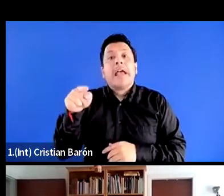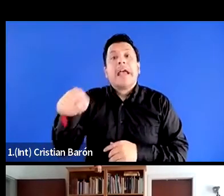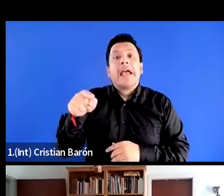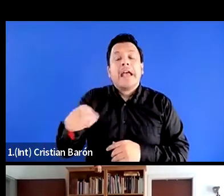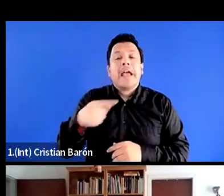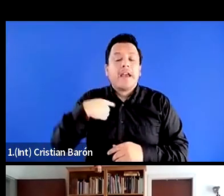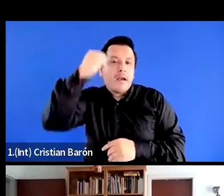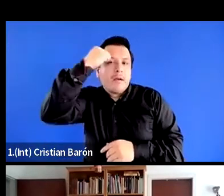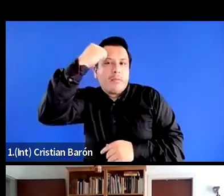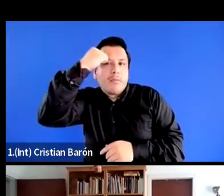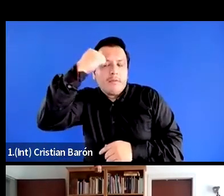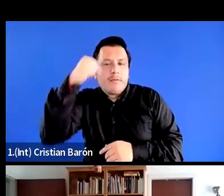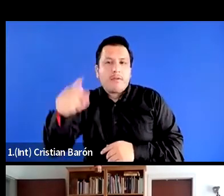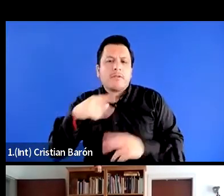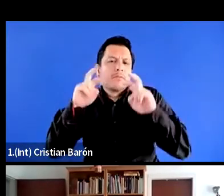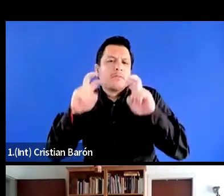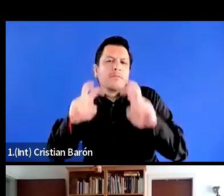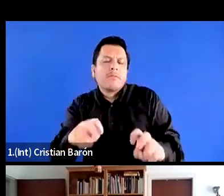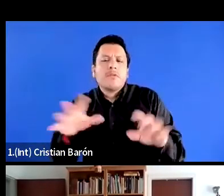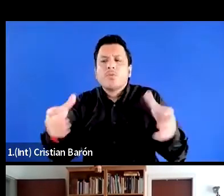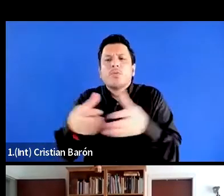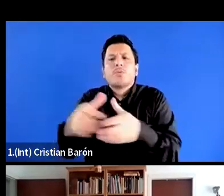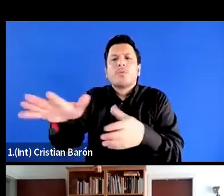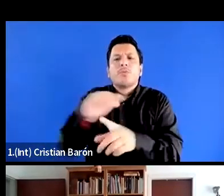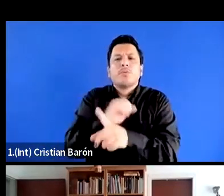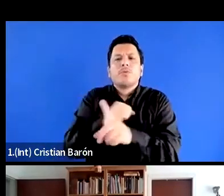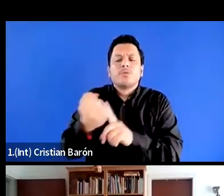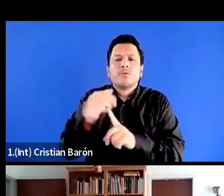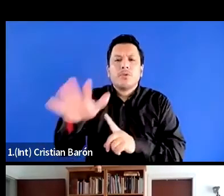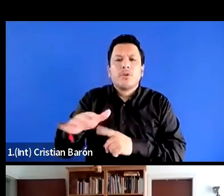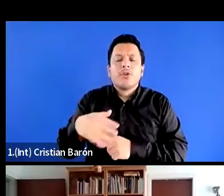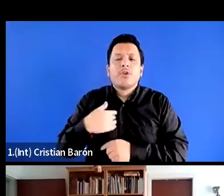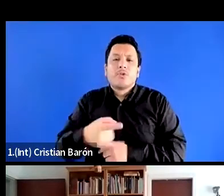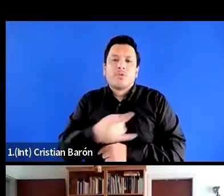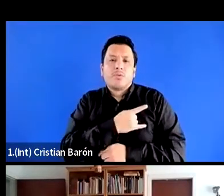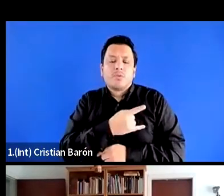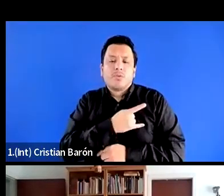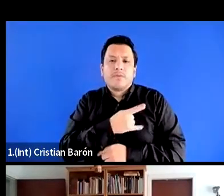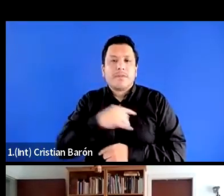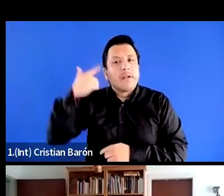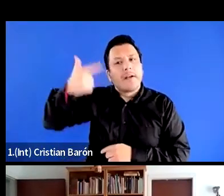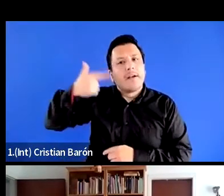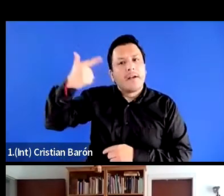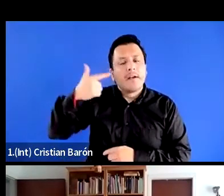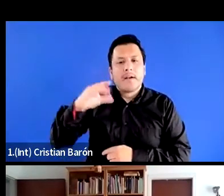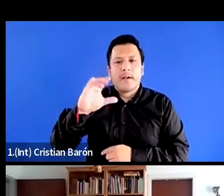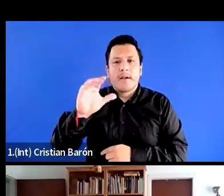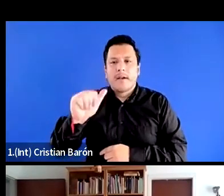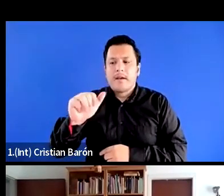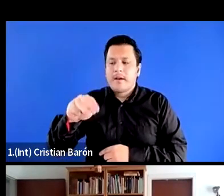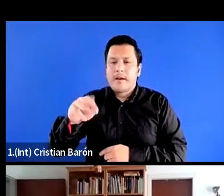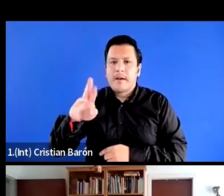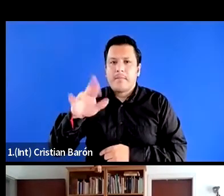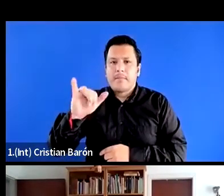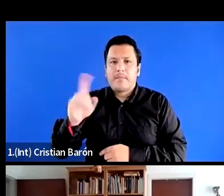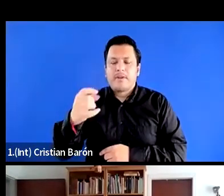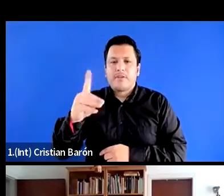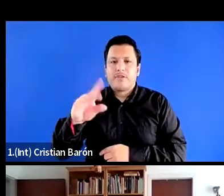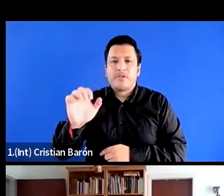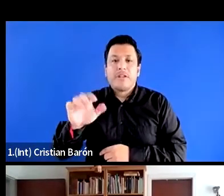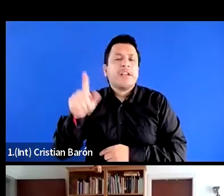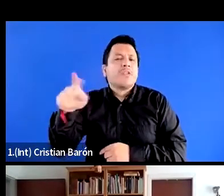en el Departamento de Sociología de la Universidad de Cambridge, en Inglaterra. Su investigación se centra en la experiencia